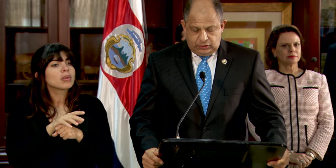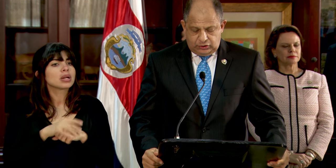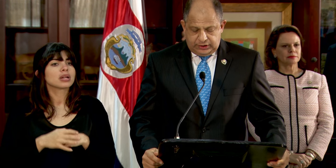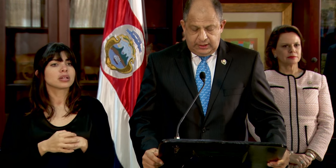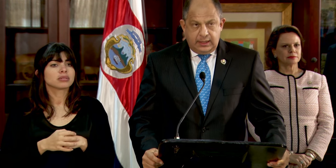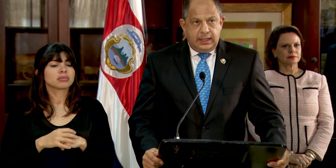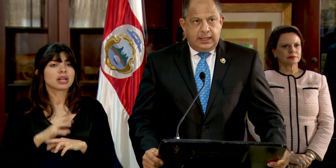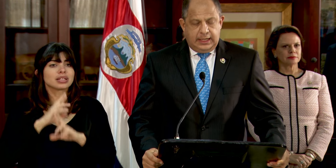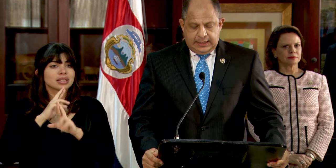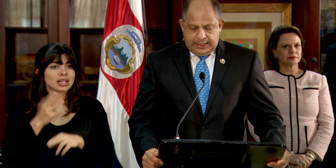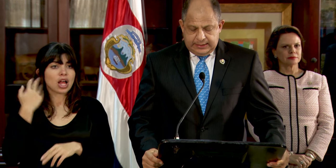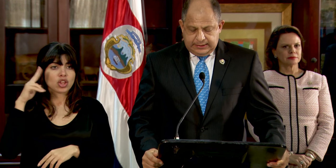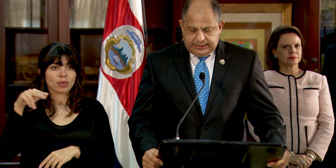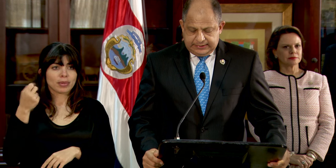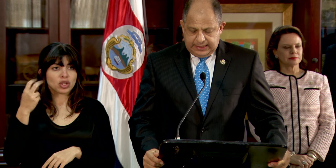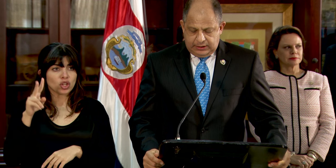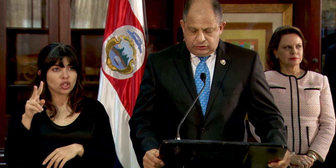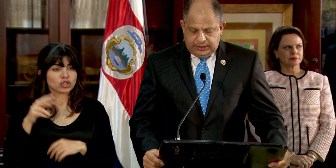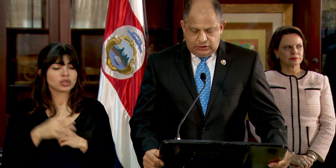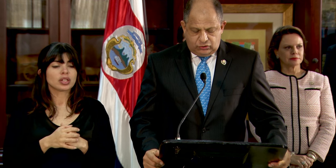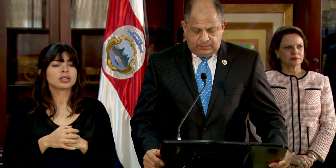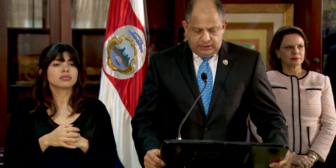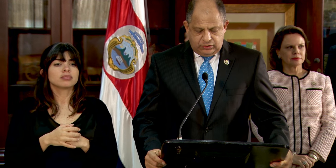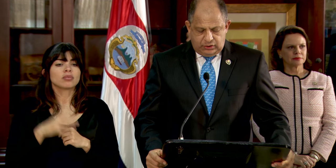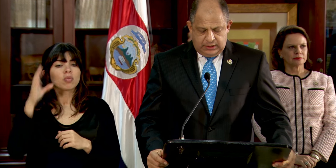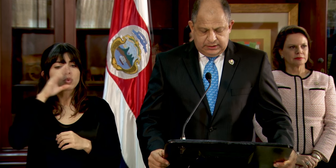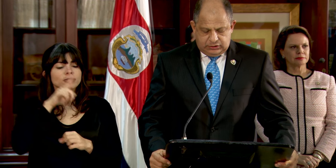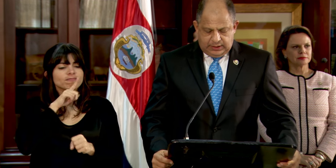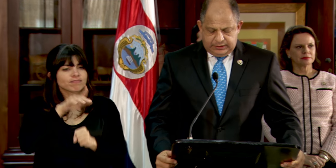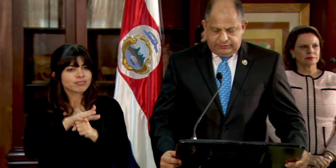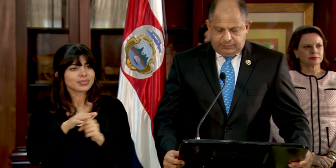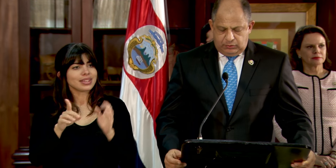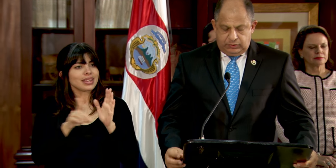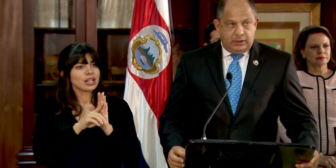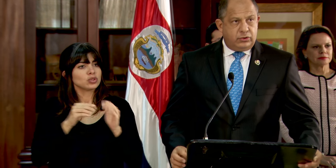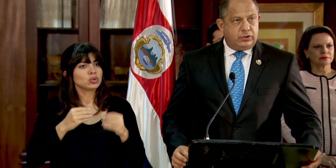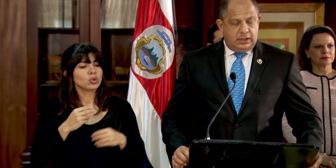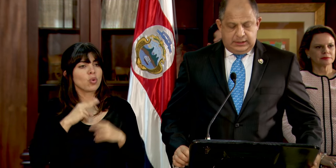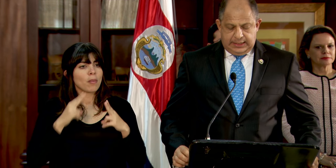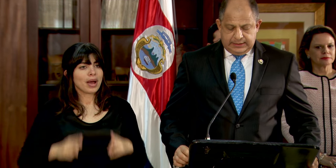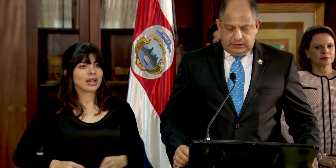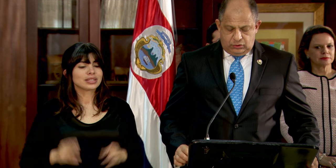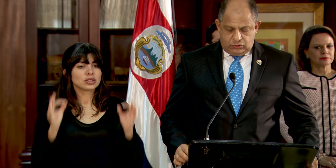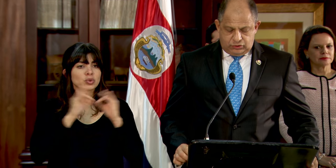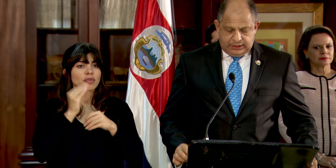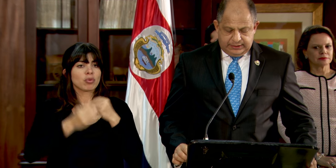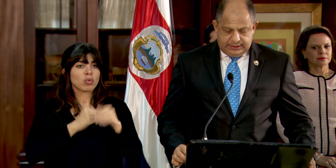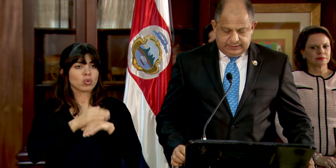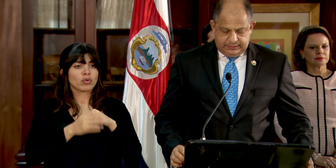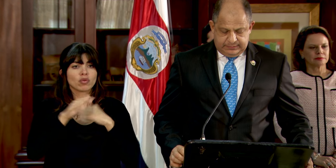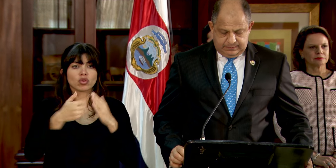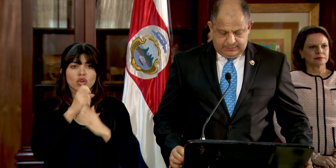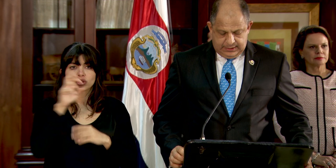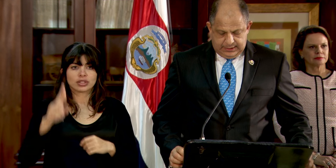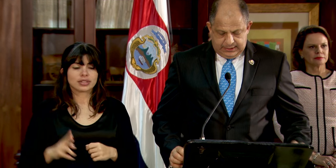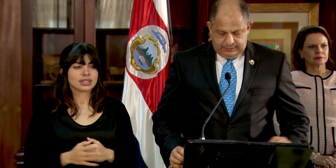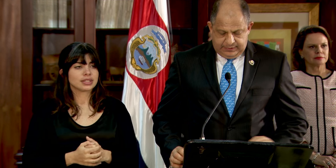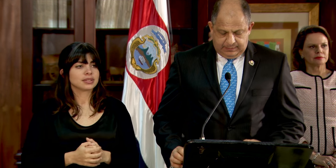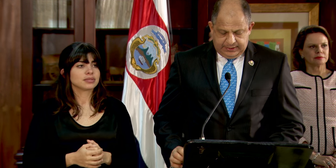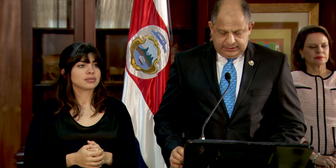año 2012 y garantizar los derechos humanos, sexuales y reproductivos de las y los costarricenses.